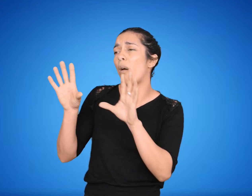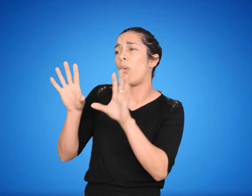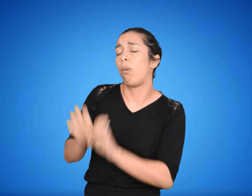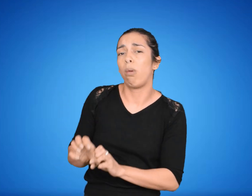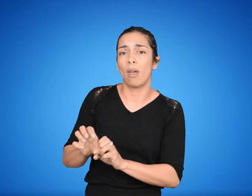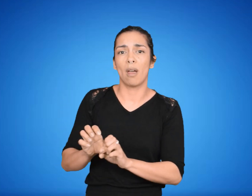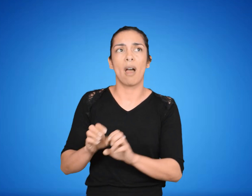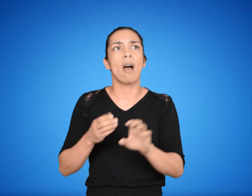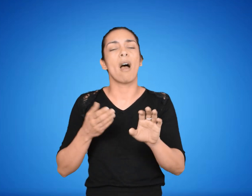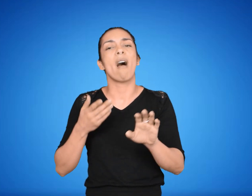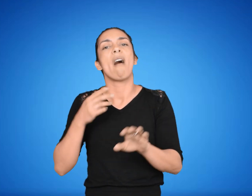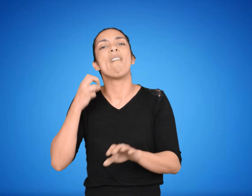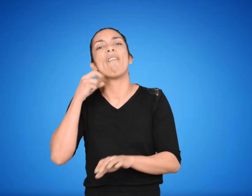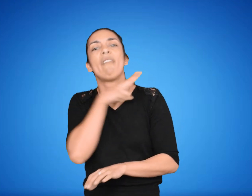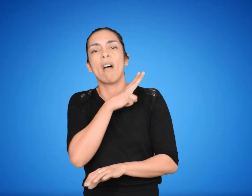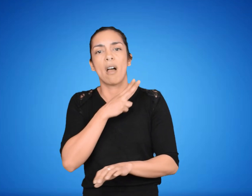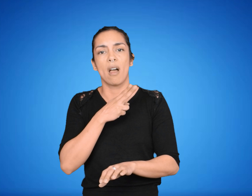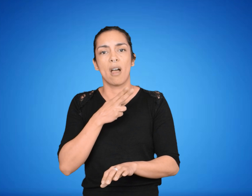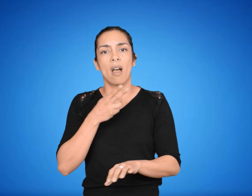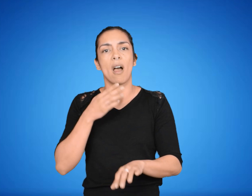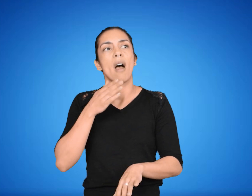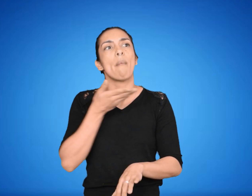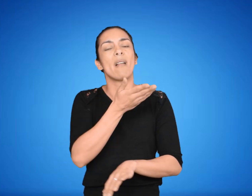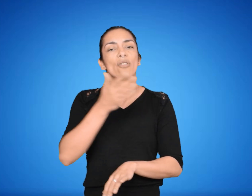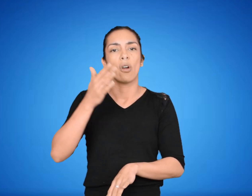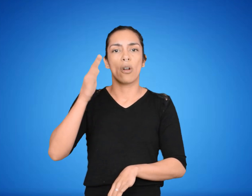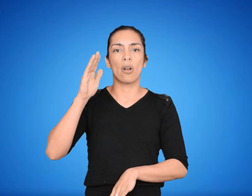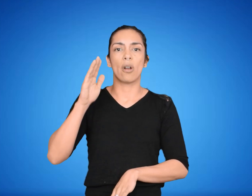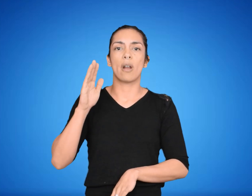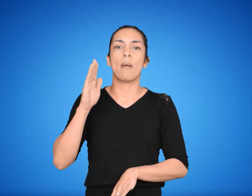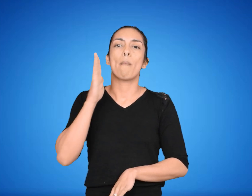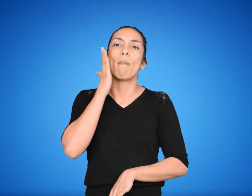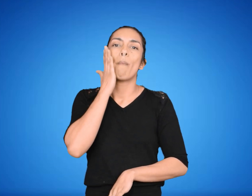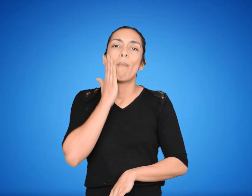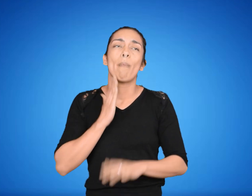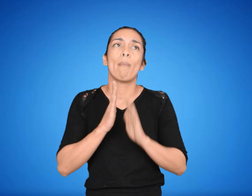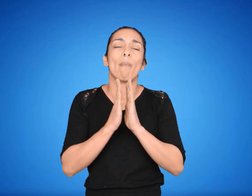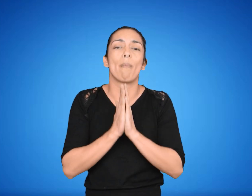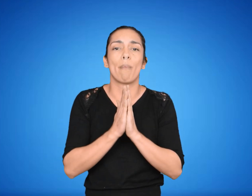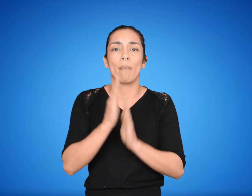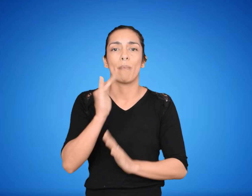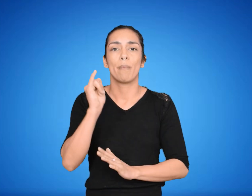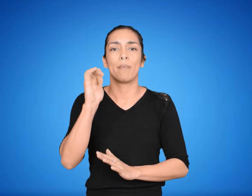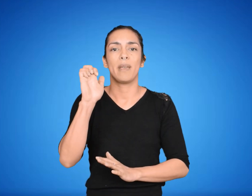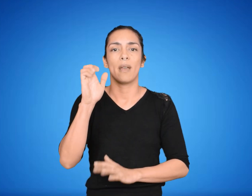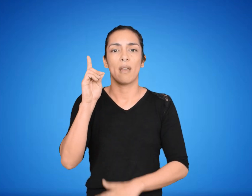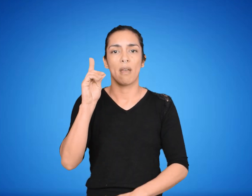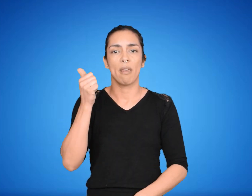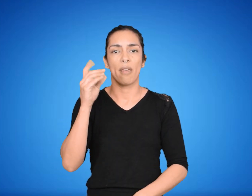Falacia de apelación a la piedad. 7. El aumento matrimonios. El aumento de los matrimonios igualitarios igualitarios. Gracias por